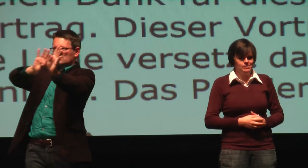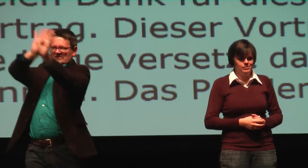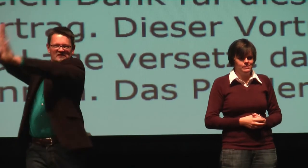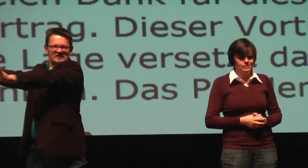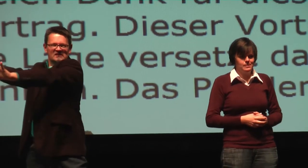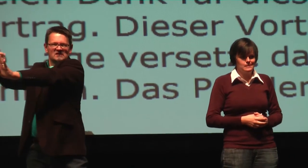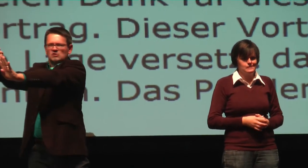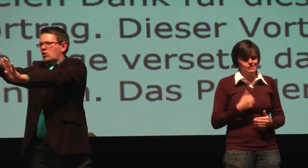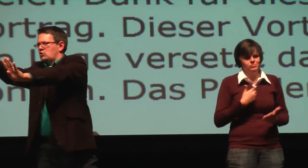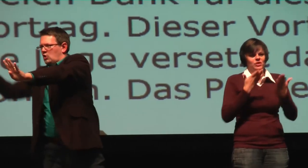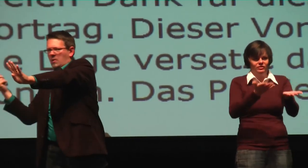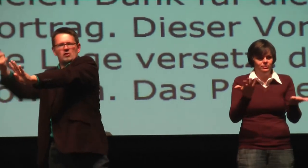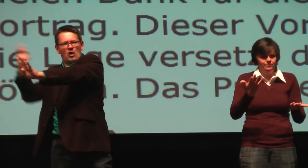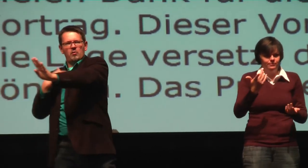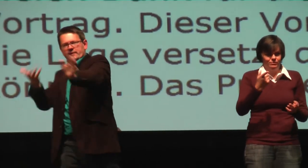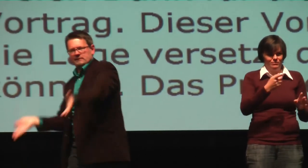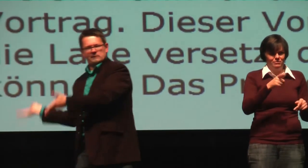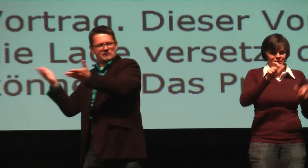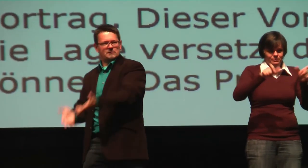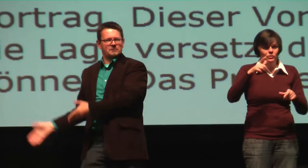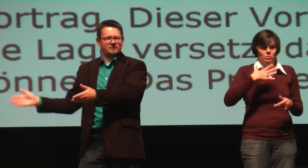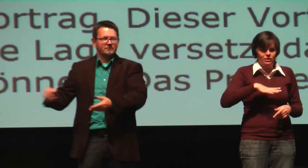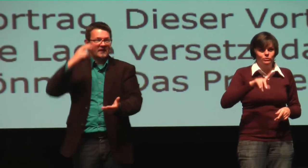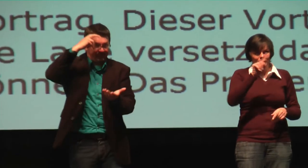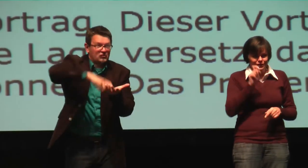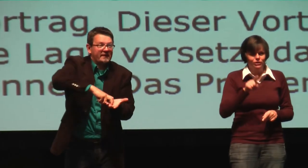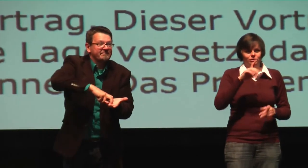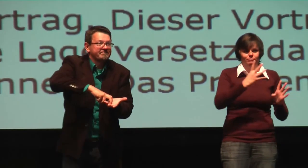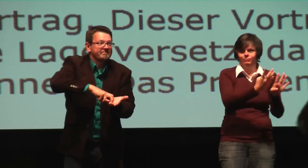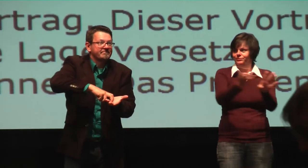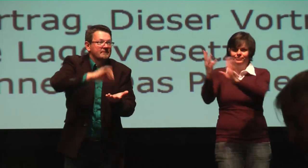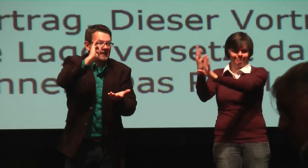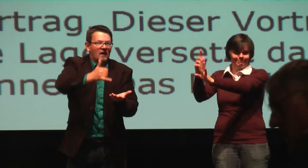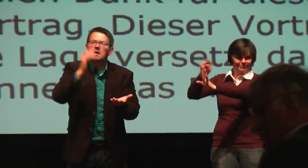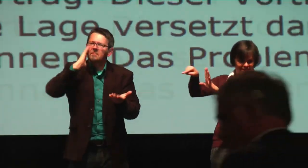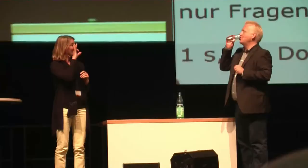in der linken Bühnenecke versammeln und wir die Fragen dann nacheinander abarbeiten.